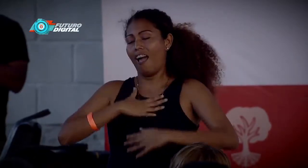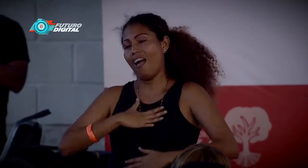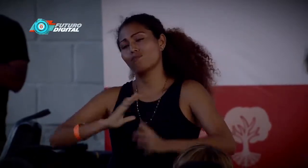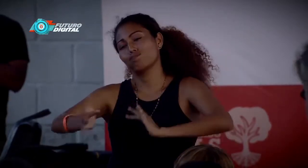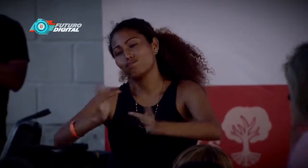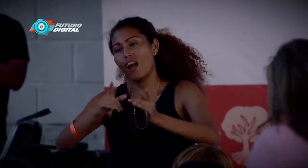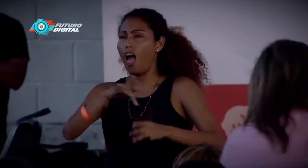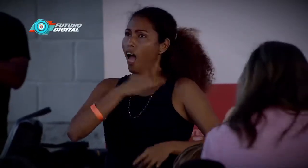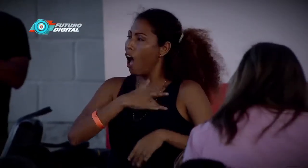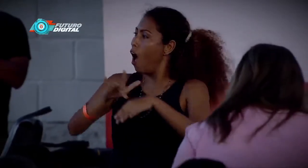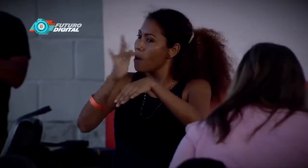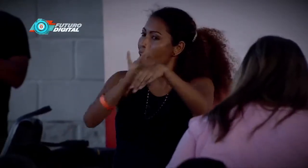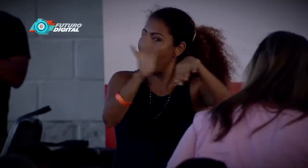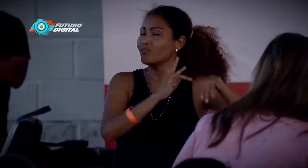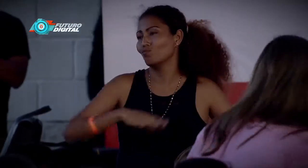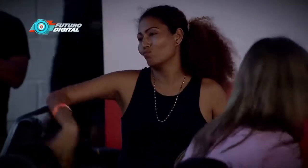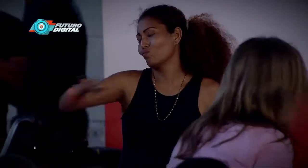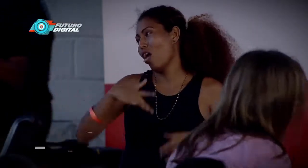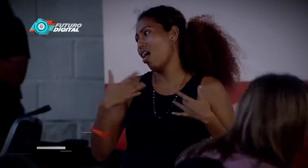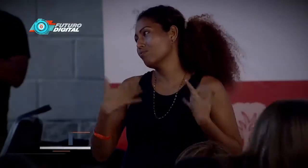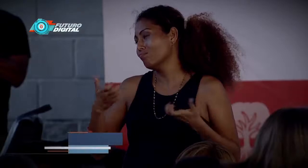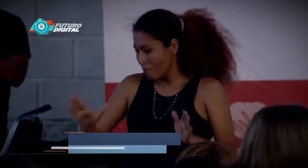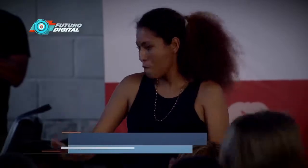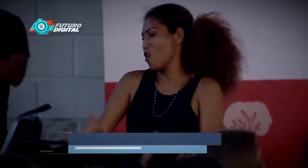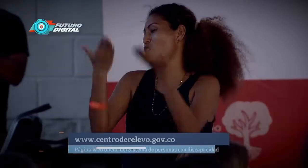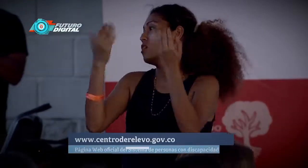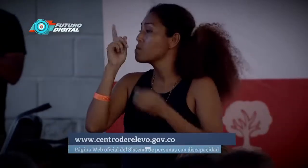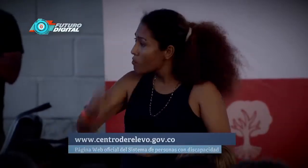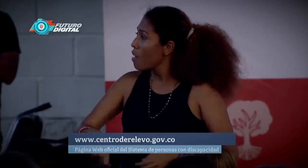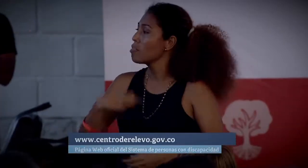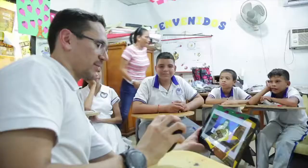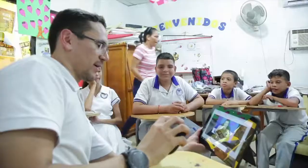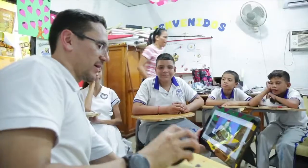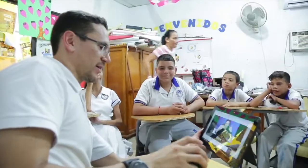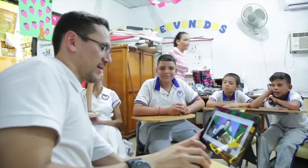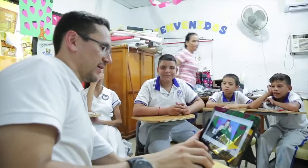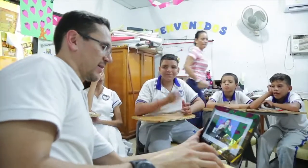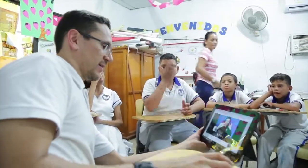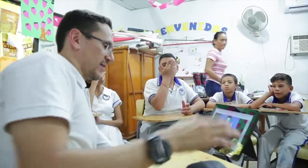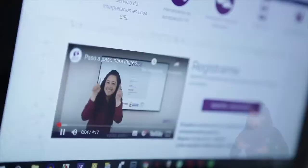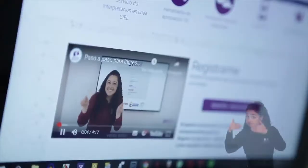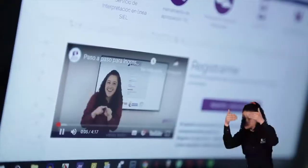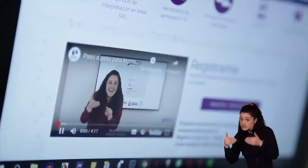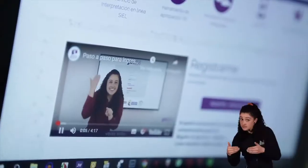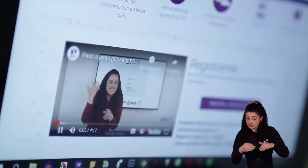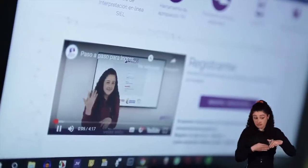dentro de la familia y también dentro de las entidades en las que nos podemos comunicar de forma más fácil y efectiva. Cuando hablamos de